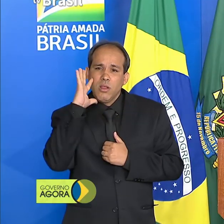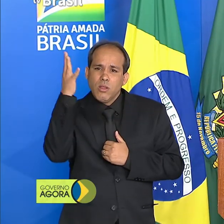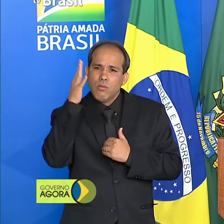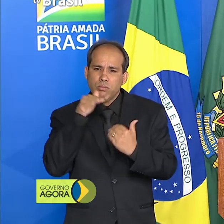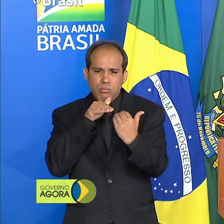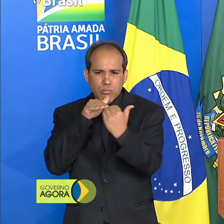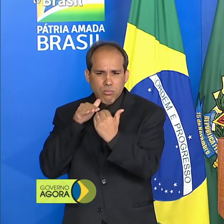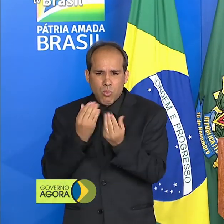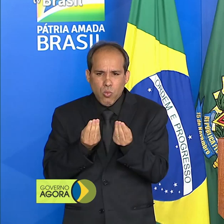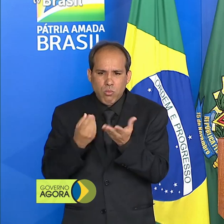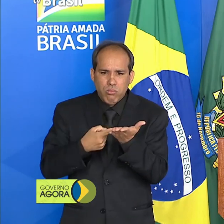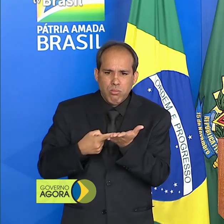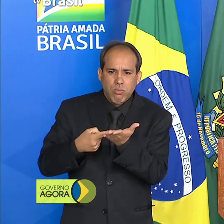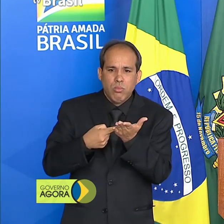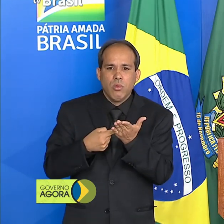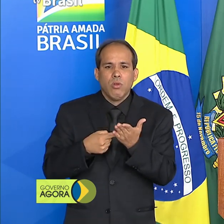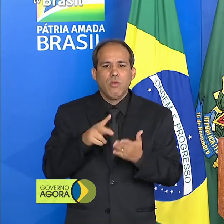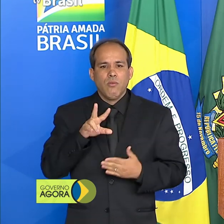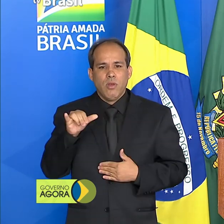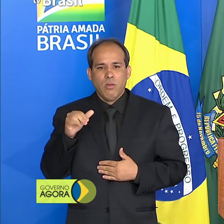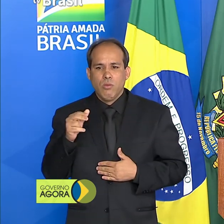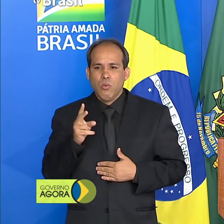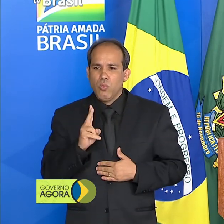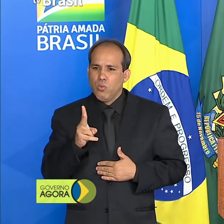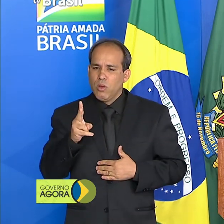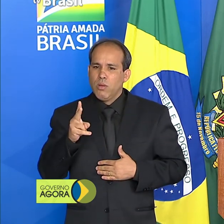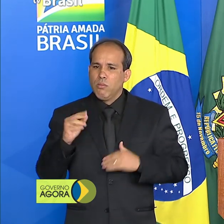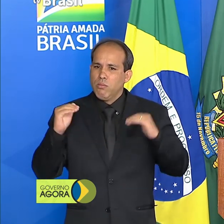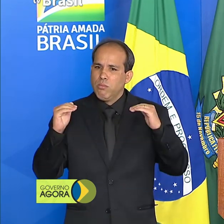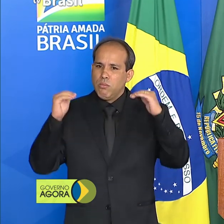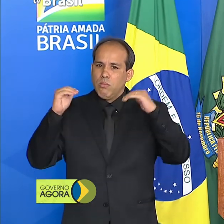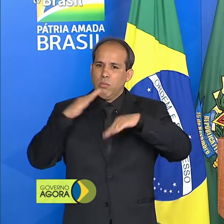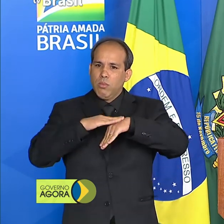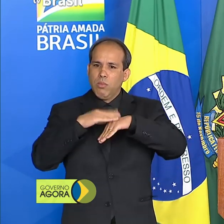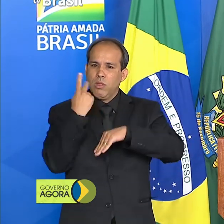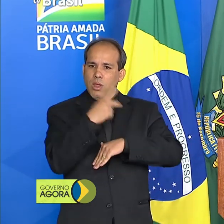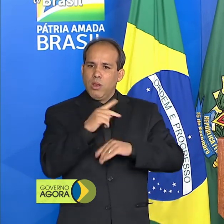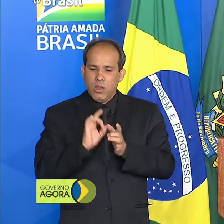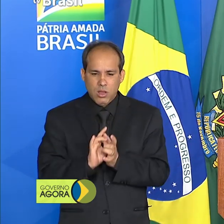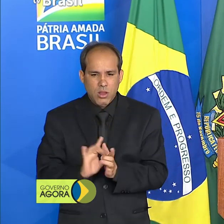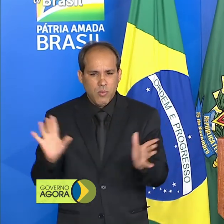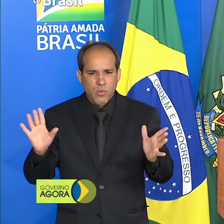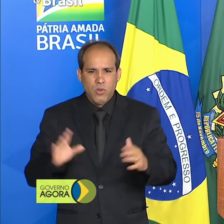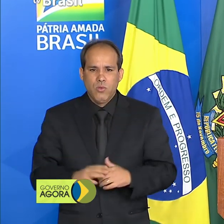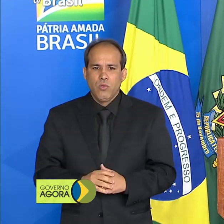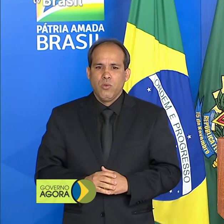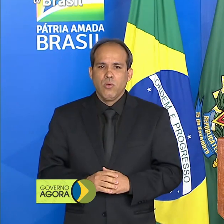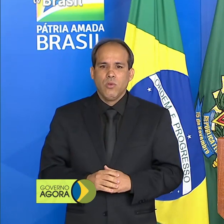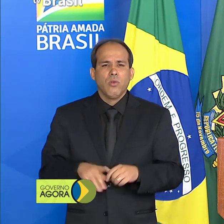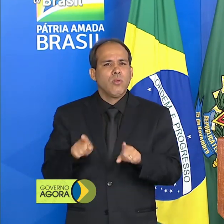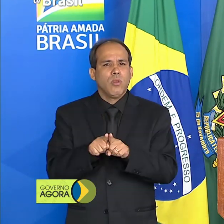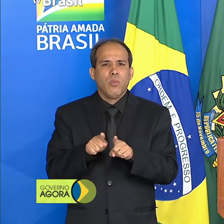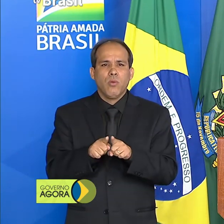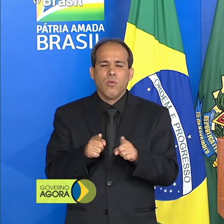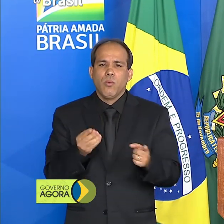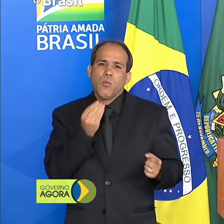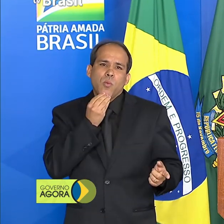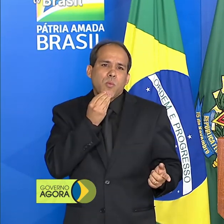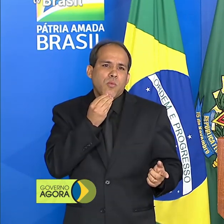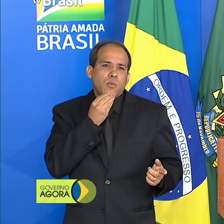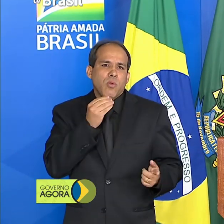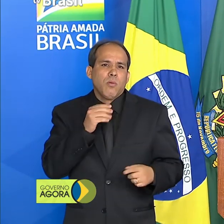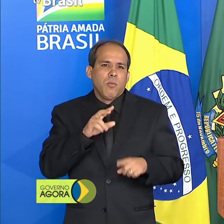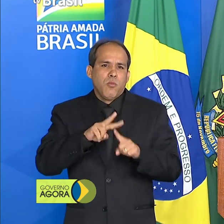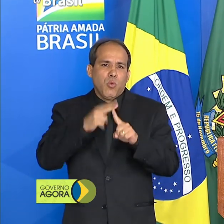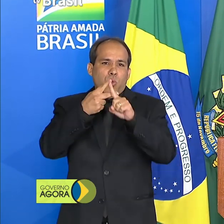MP que tem que continuar altivo, independente e, obviamente, extremamente